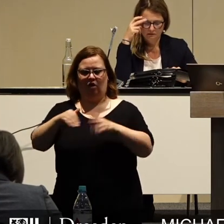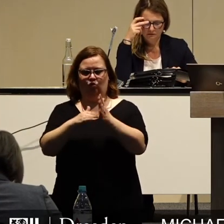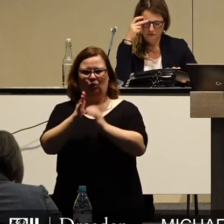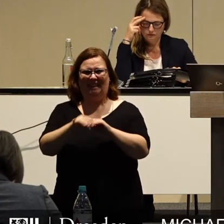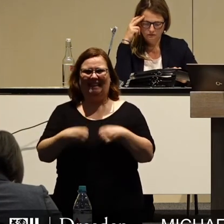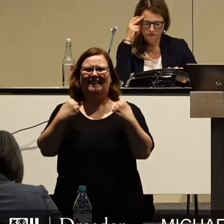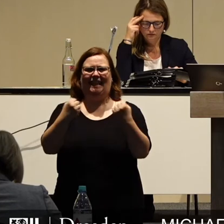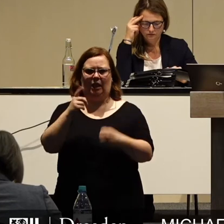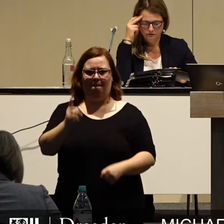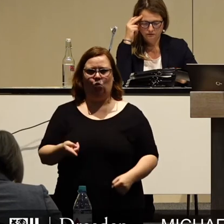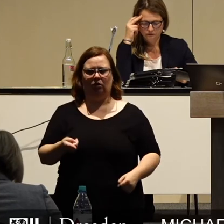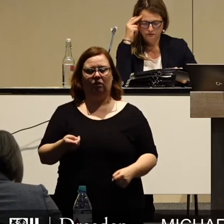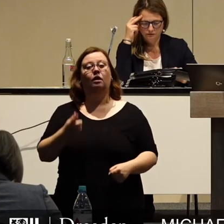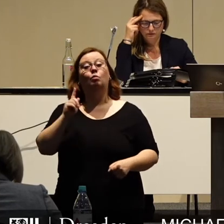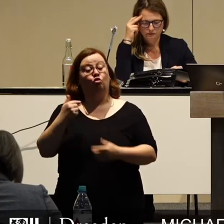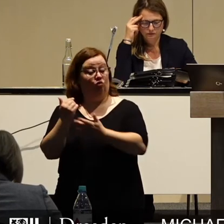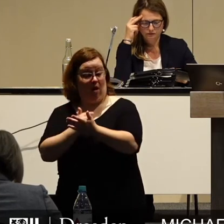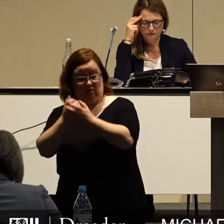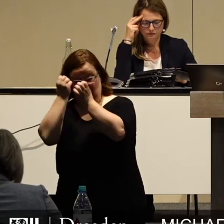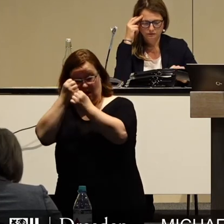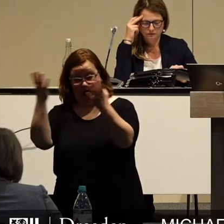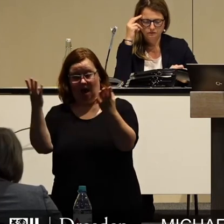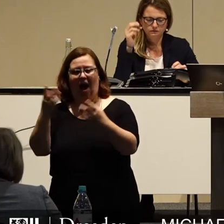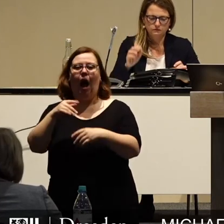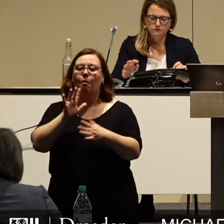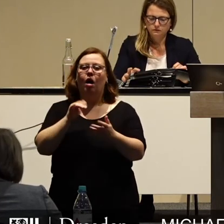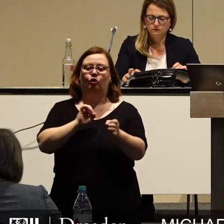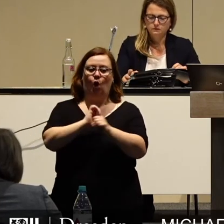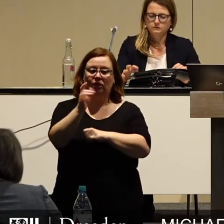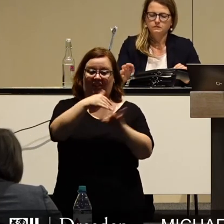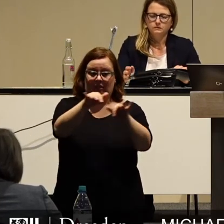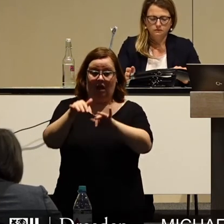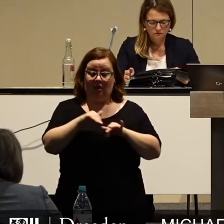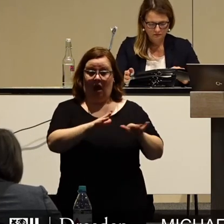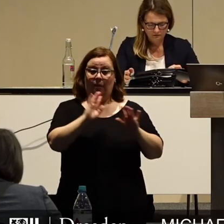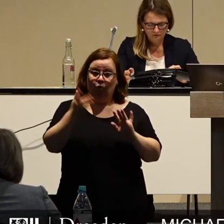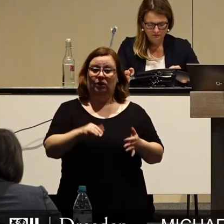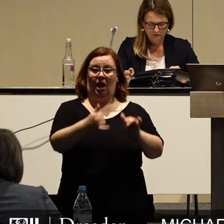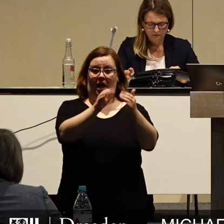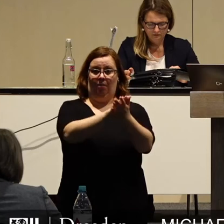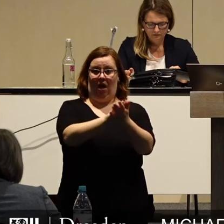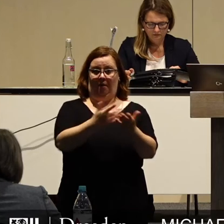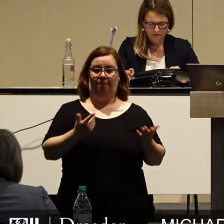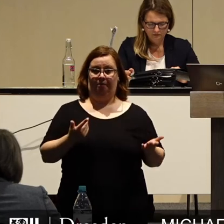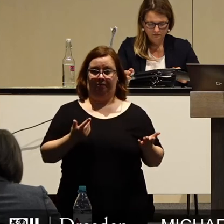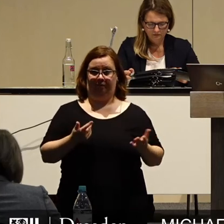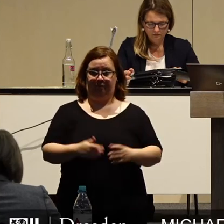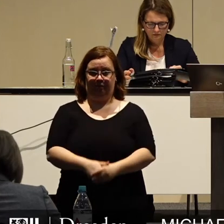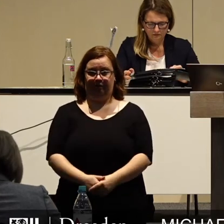sicherstellen. Wir müssen sparsam sein, dürfen aber nicht das gefährden, was Dresden lebens und liebenswert macht.